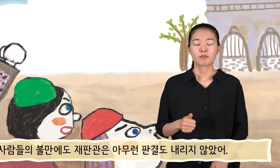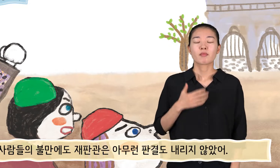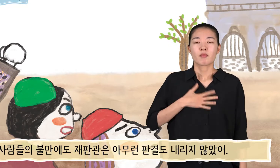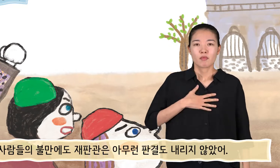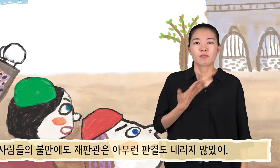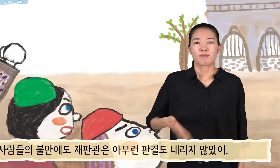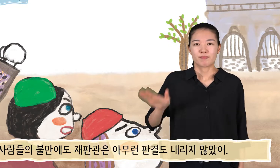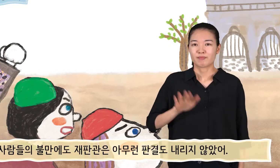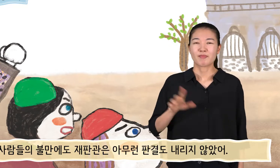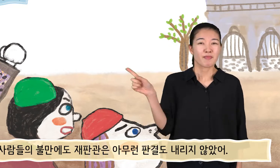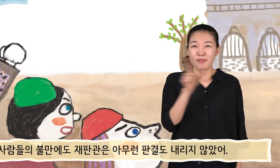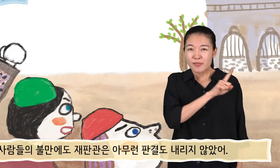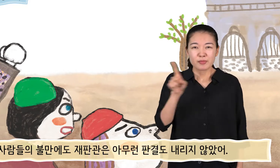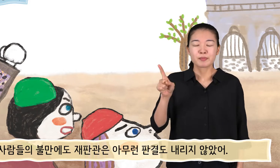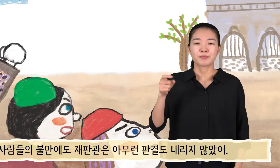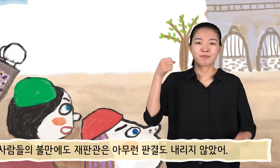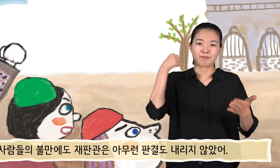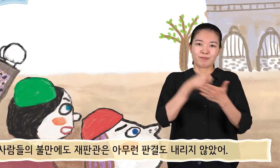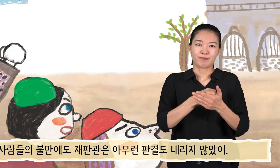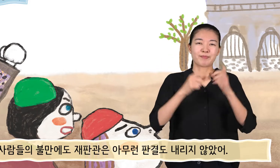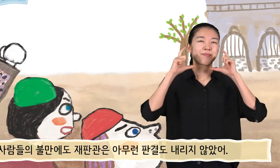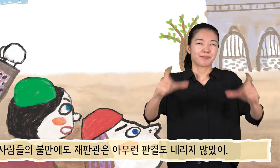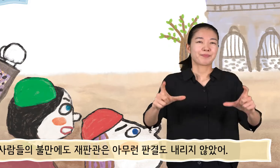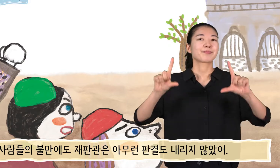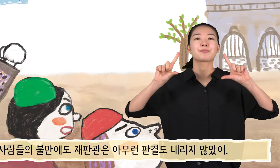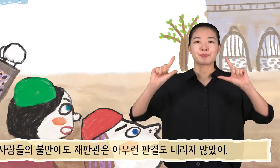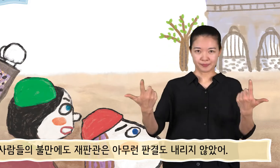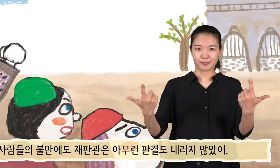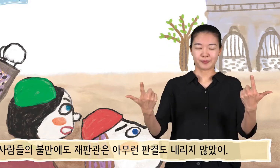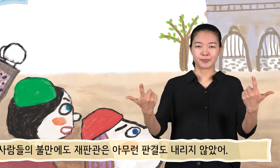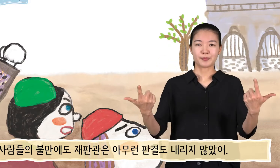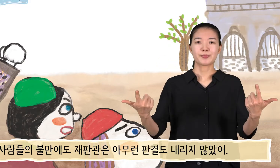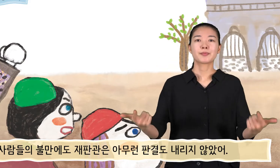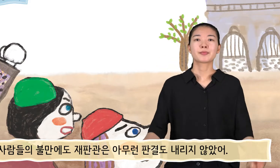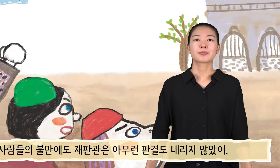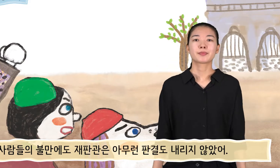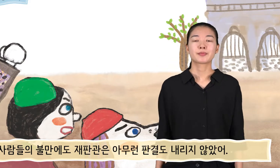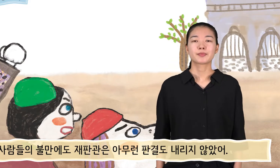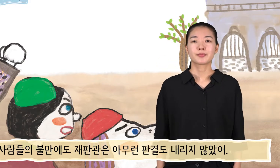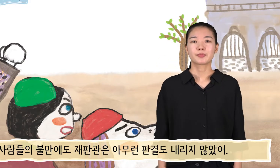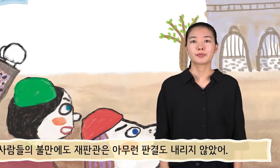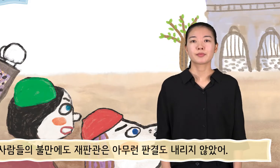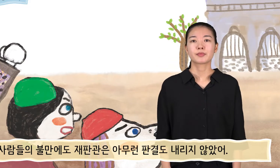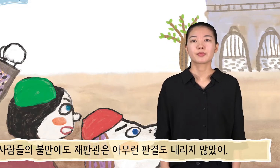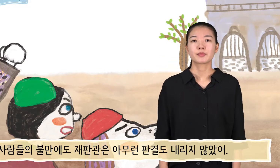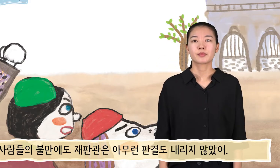마을 사람들의 불만에도 재판관은 아무런 판결도 내리지 않았어.